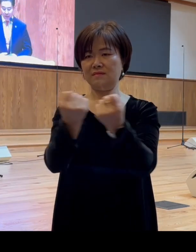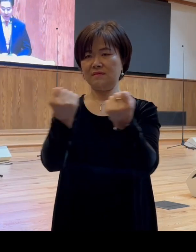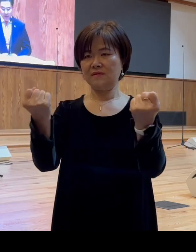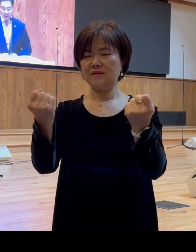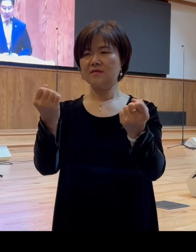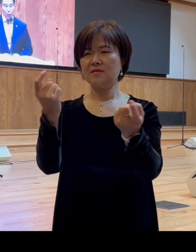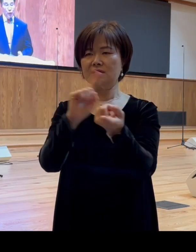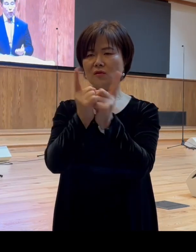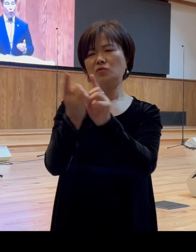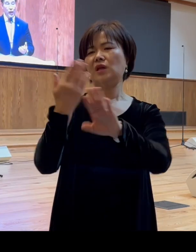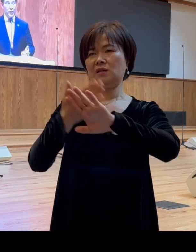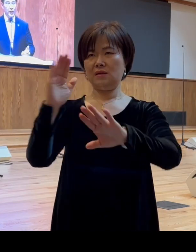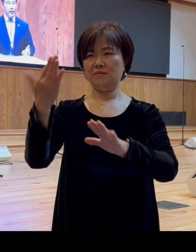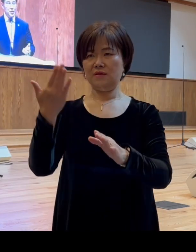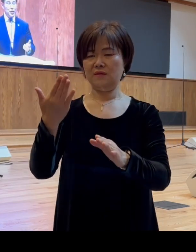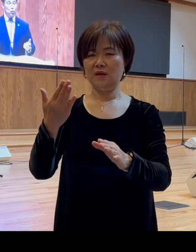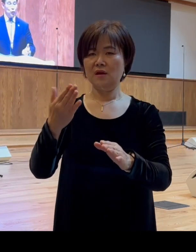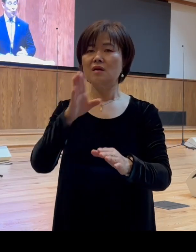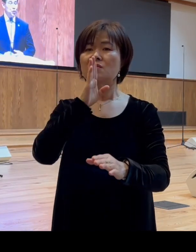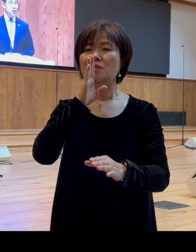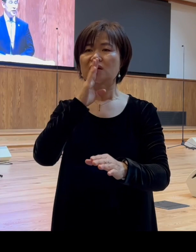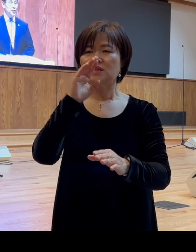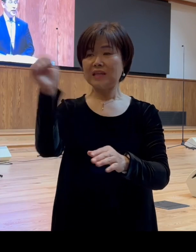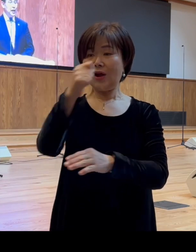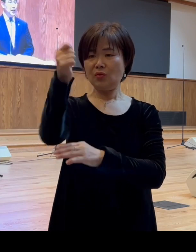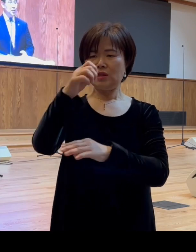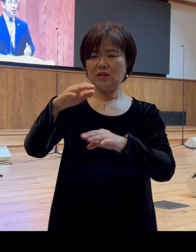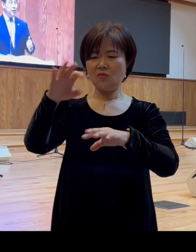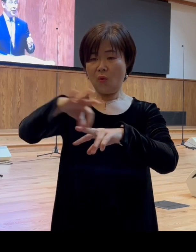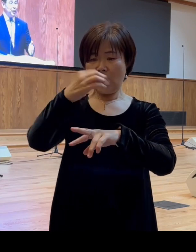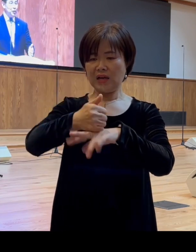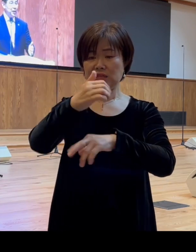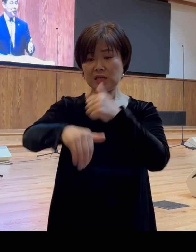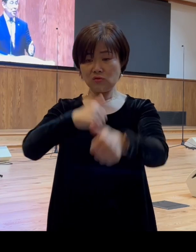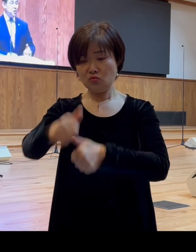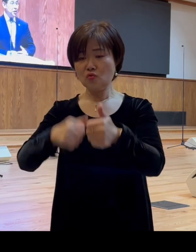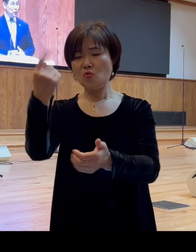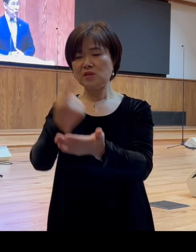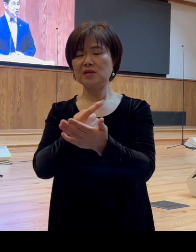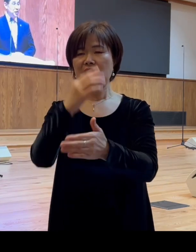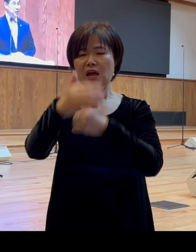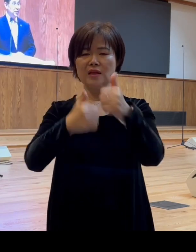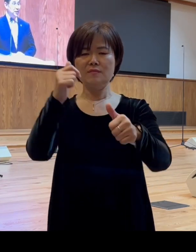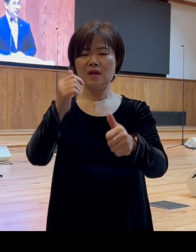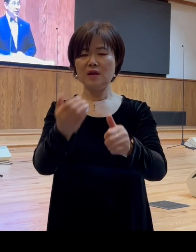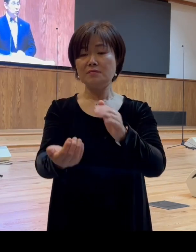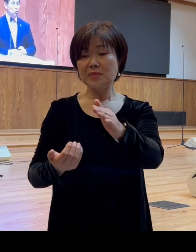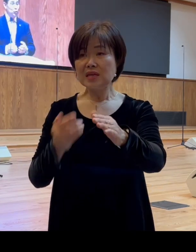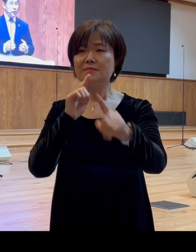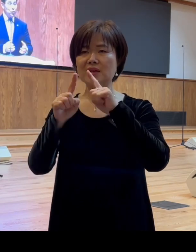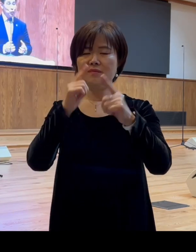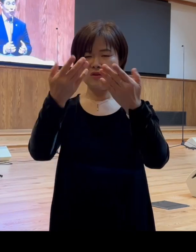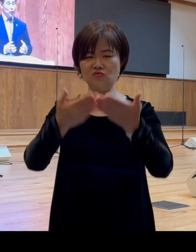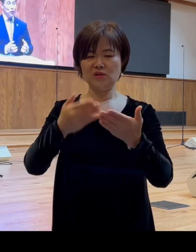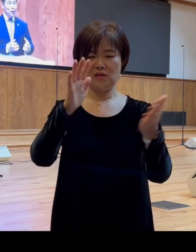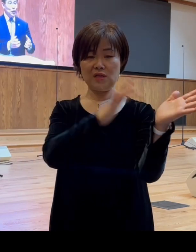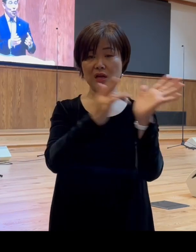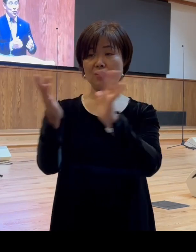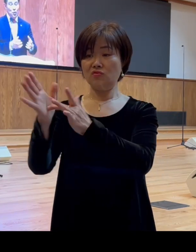다윗 왕가의 자손으로 오신 하나님의 예언된 메시아로 오신 예수 그리스도를 영접했던